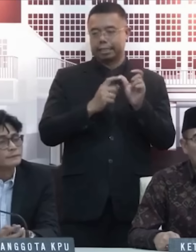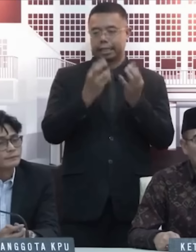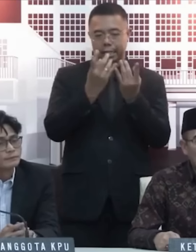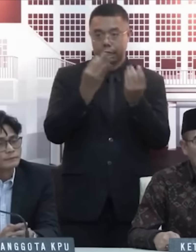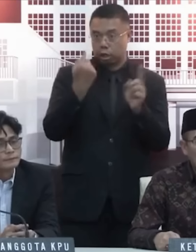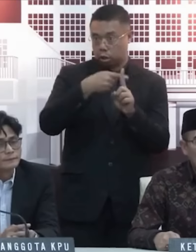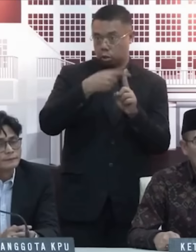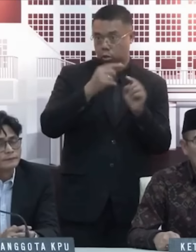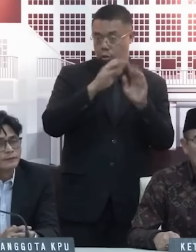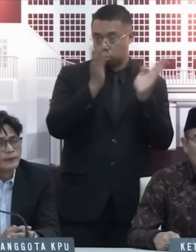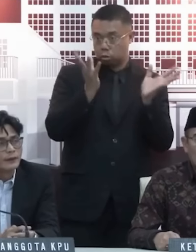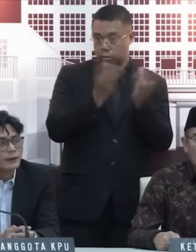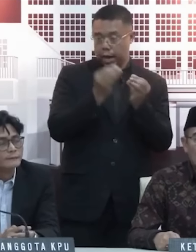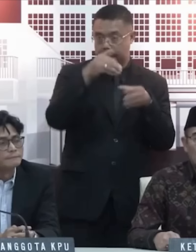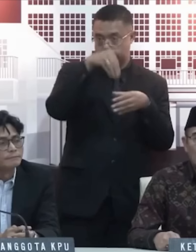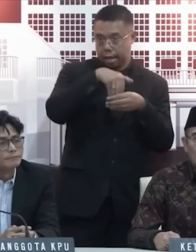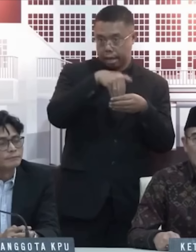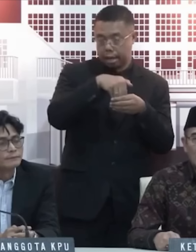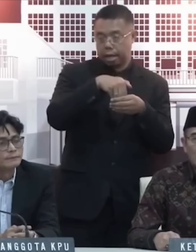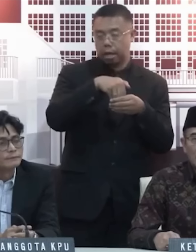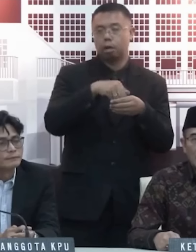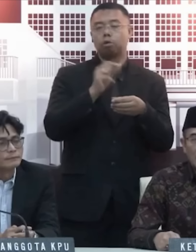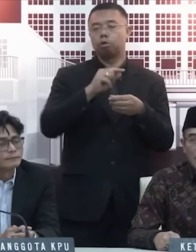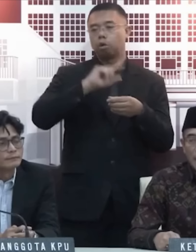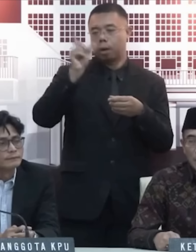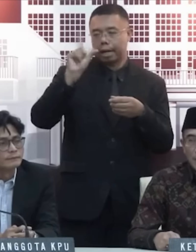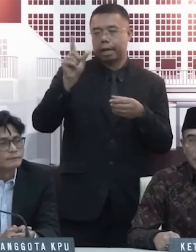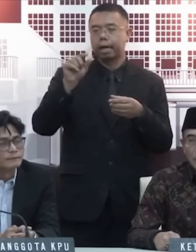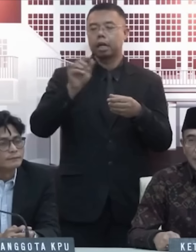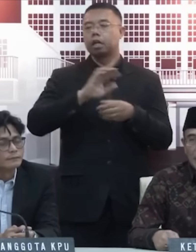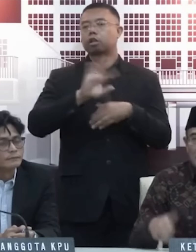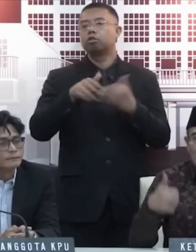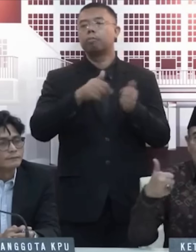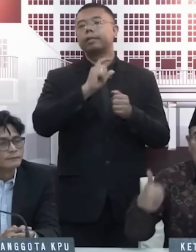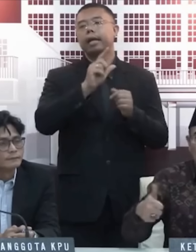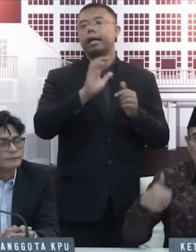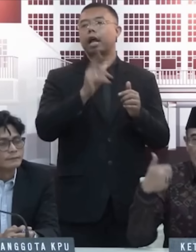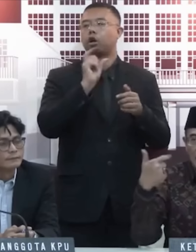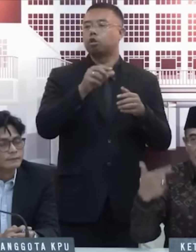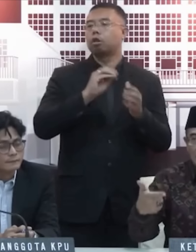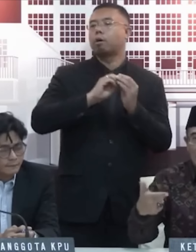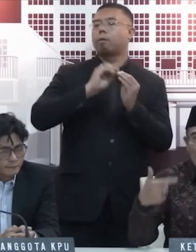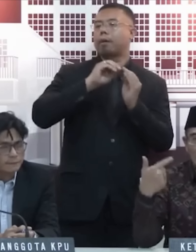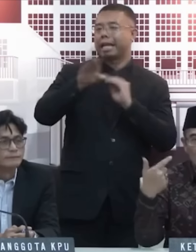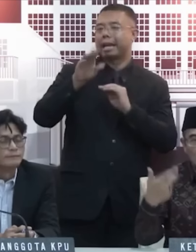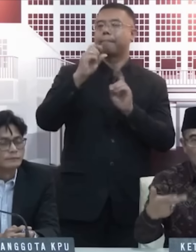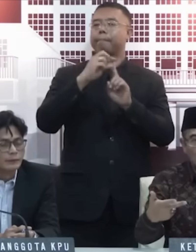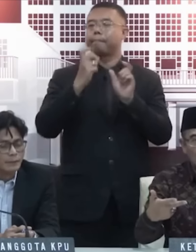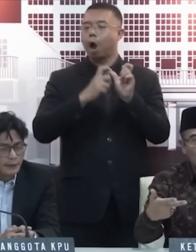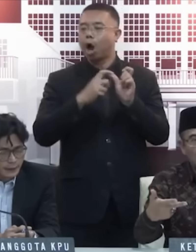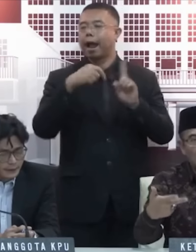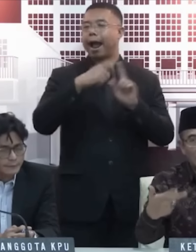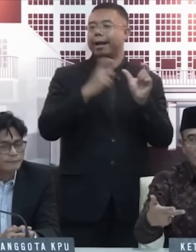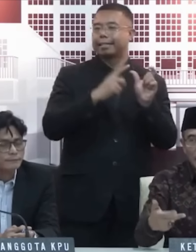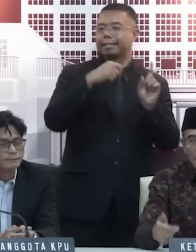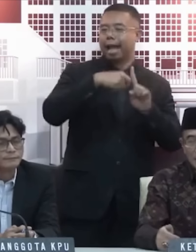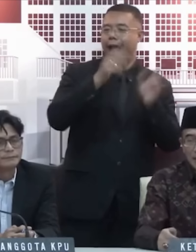Penghitungan suara, pemungutan suara di luar negeri, apapun metodenya, baik POS, KSK, maupun